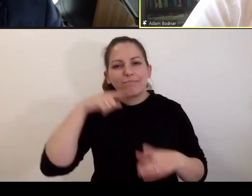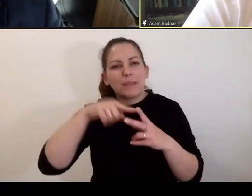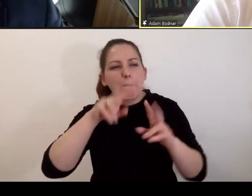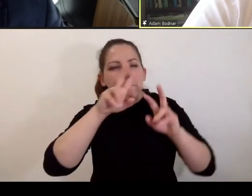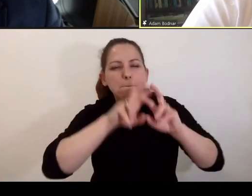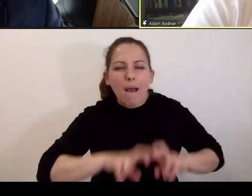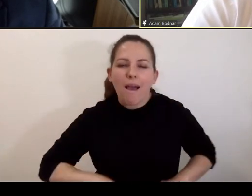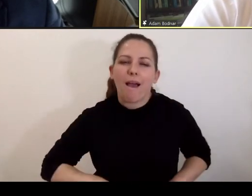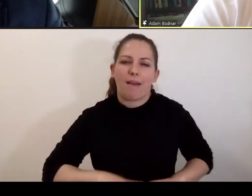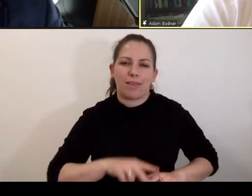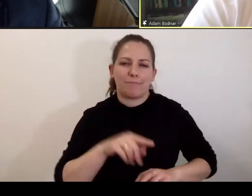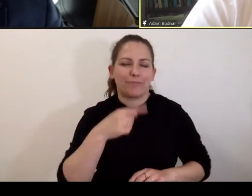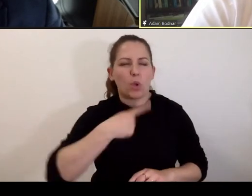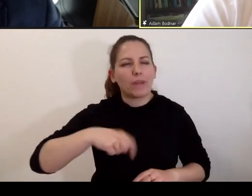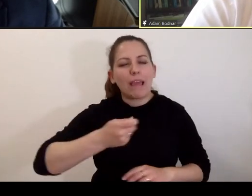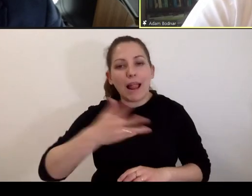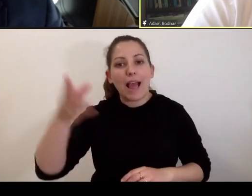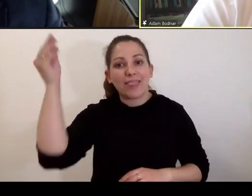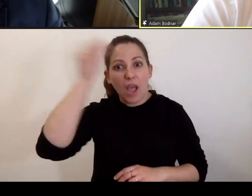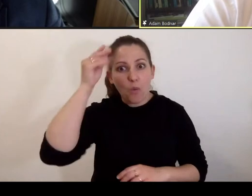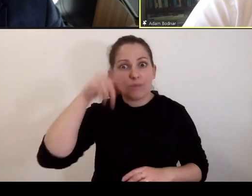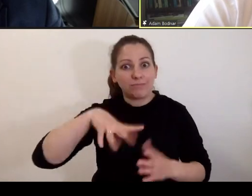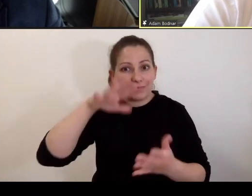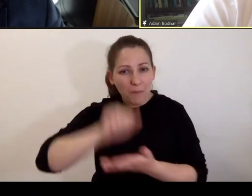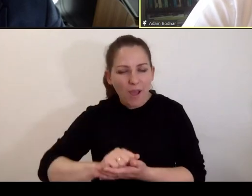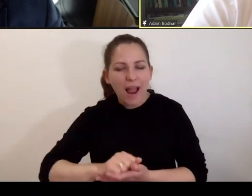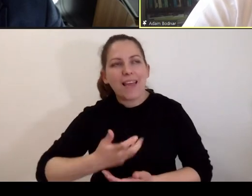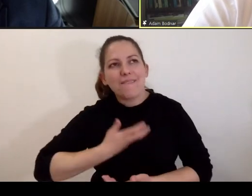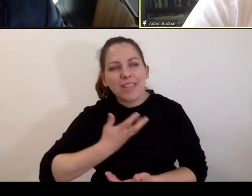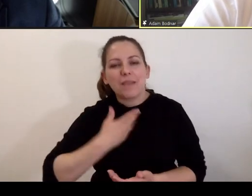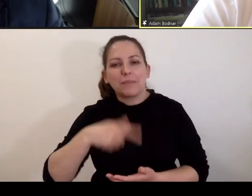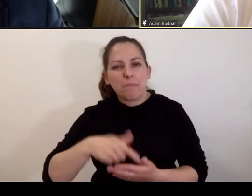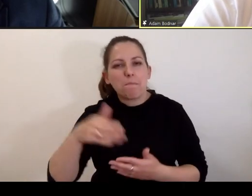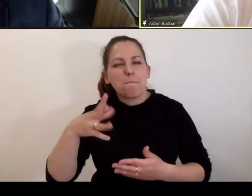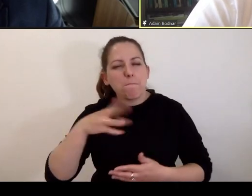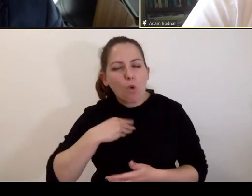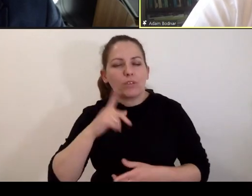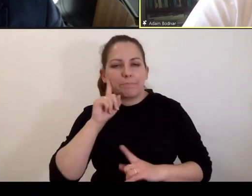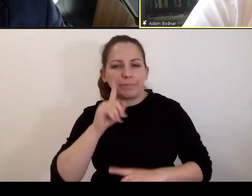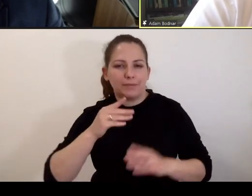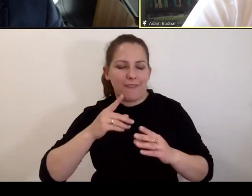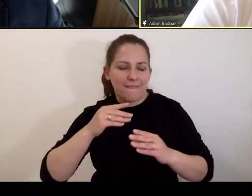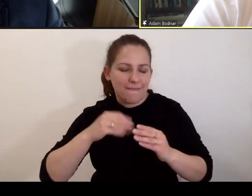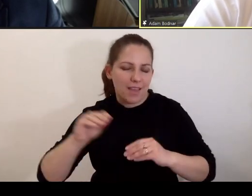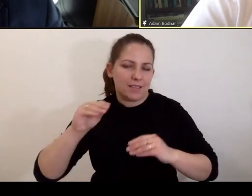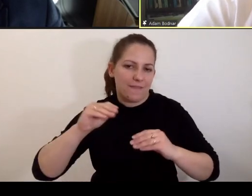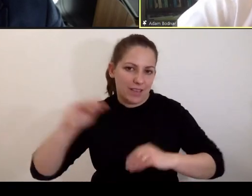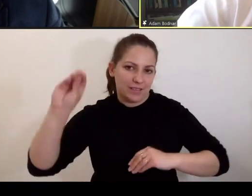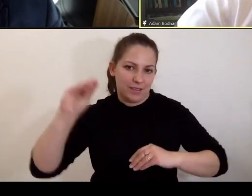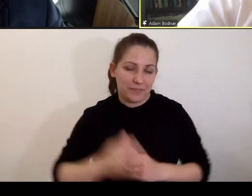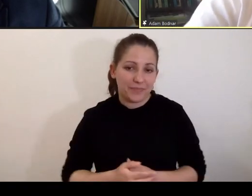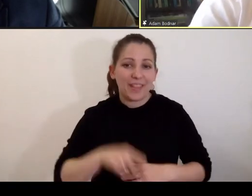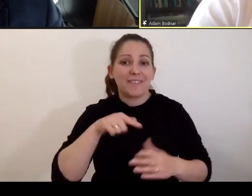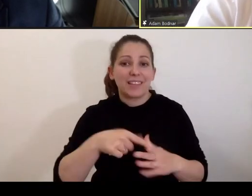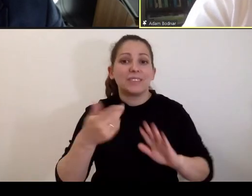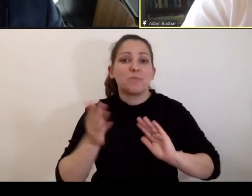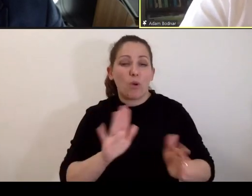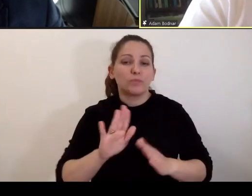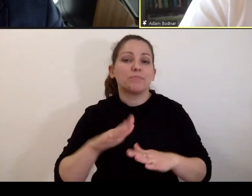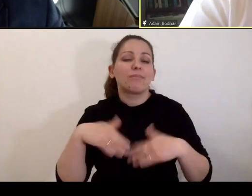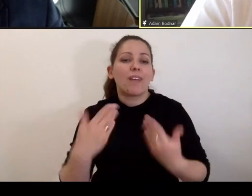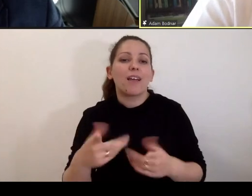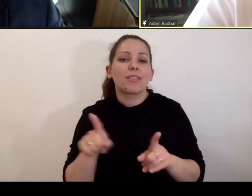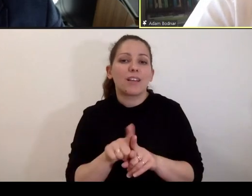jest kilku naukowców, którzy się tym zajmują, ale wydaje mi się, że moglibyśmy zrobić znacznie, znacznie więcej. I w ten sposób też dostarczać